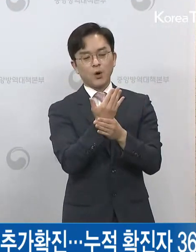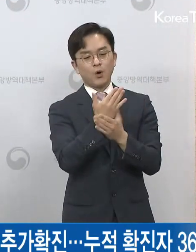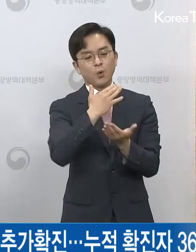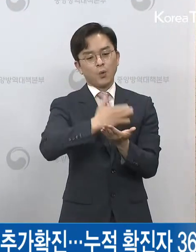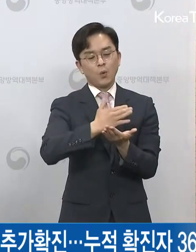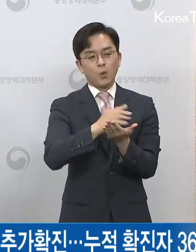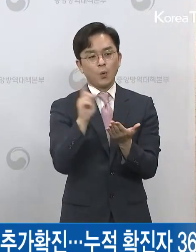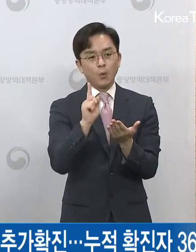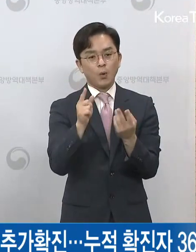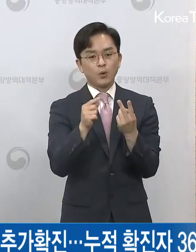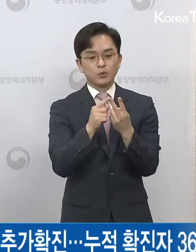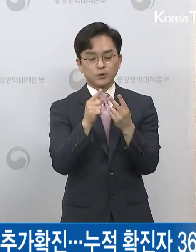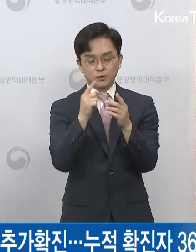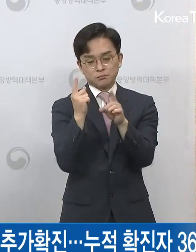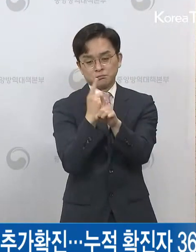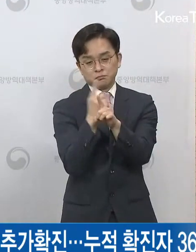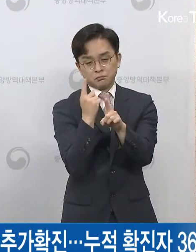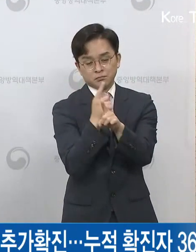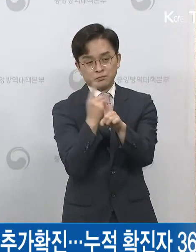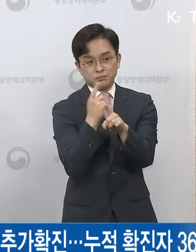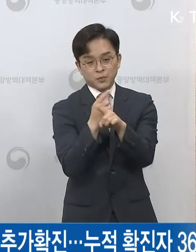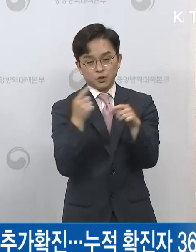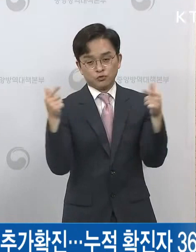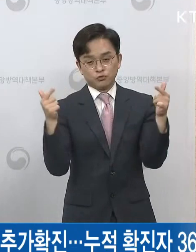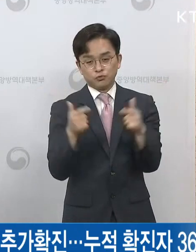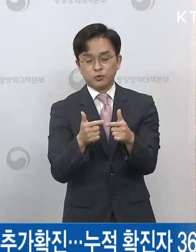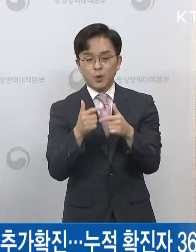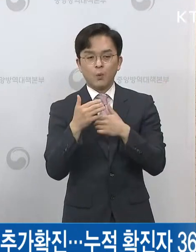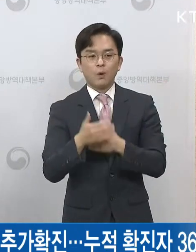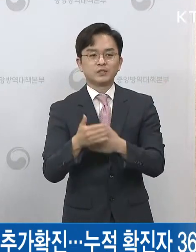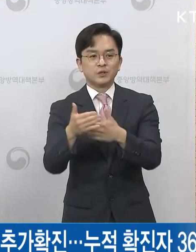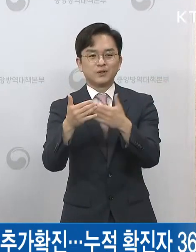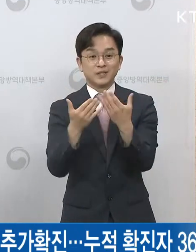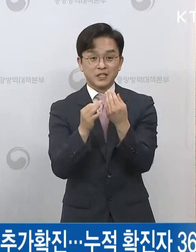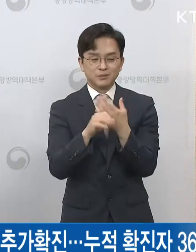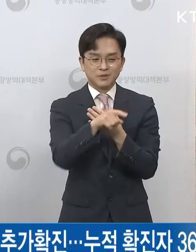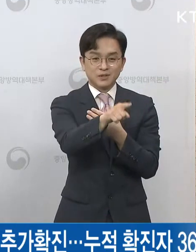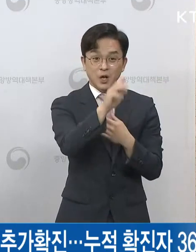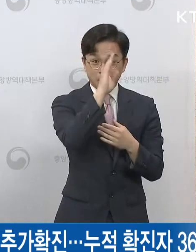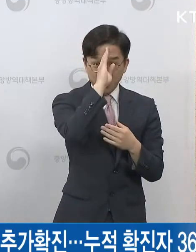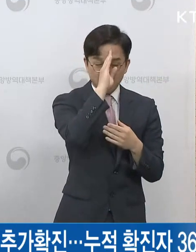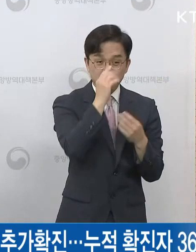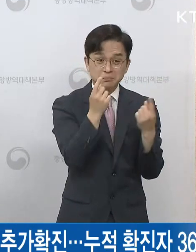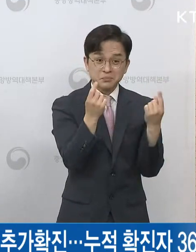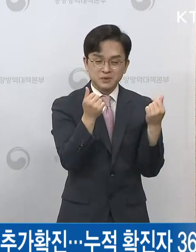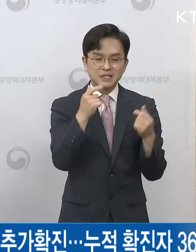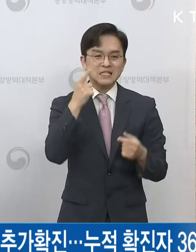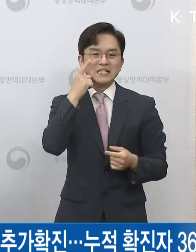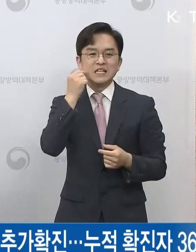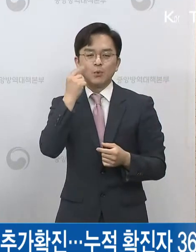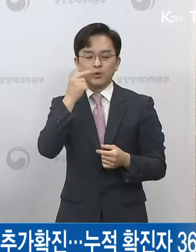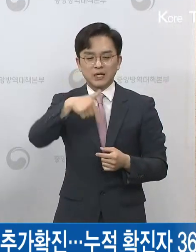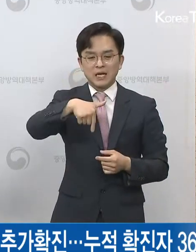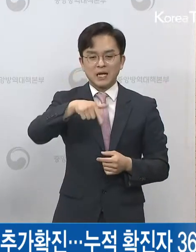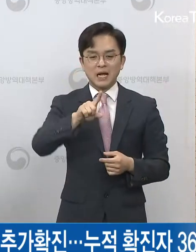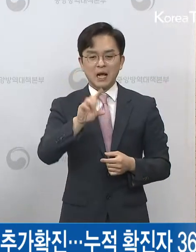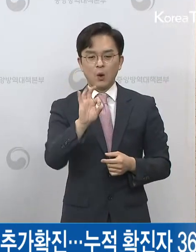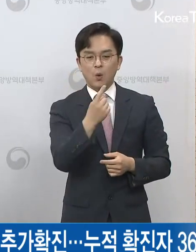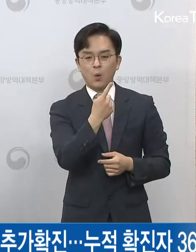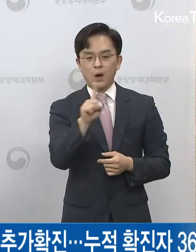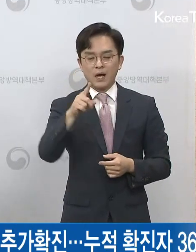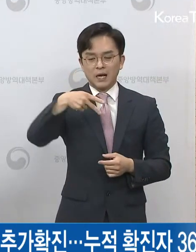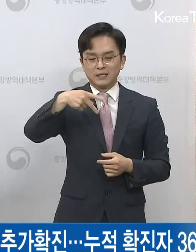거쳐서 회복이 된 건지 이를테면 우리가 가원 앞서가 계속 비슷하다는 일이 있었는데 그와 비슷한 치료를 통해서 해결이 된 건지